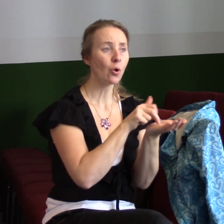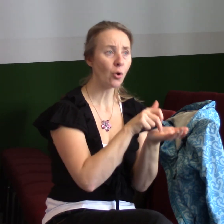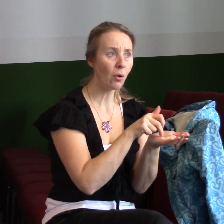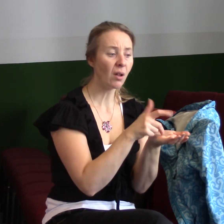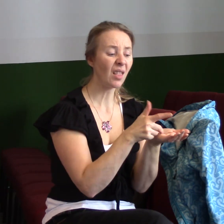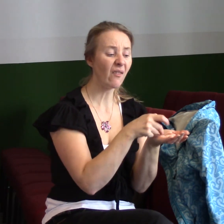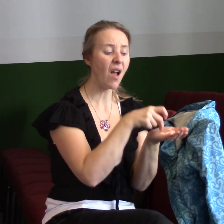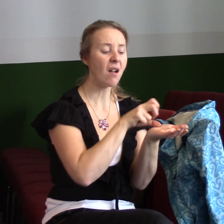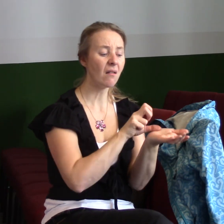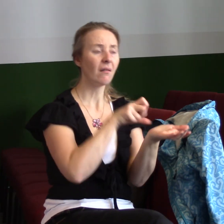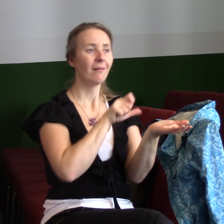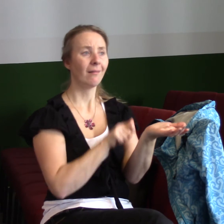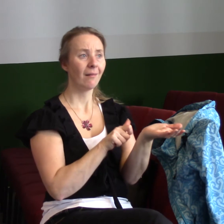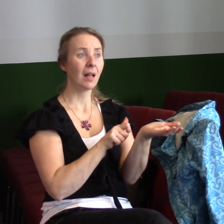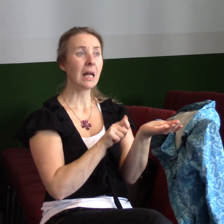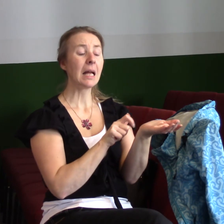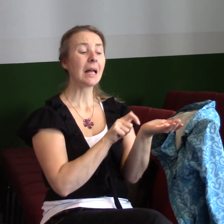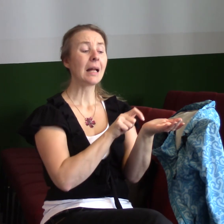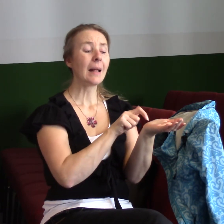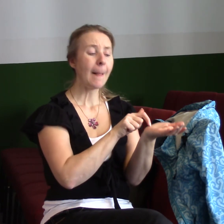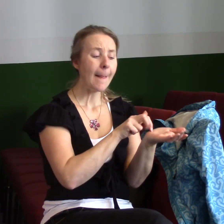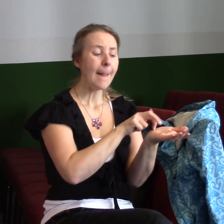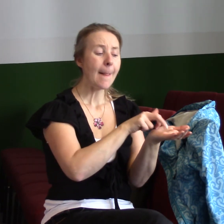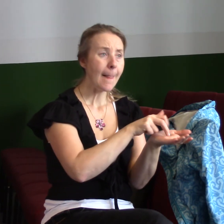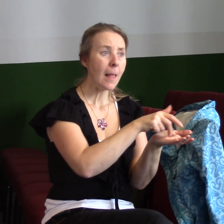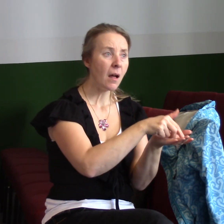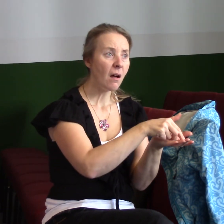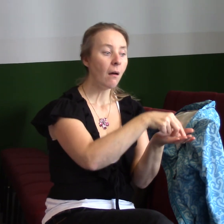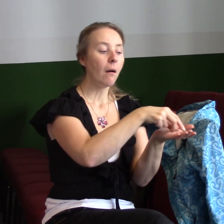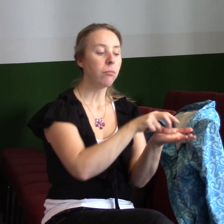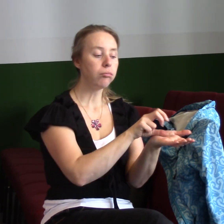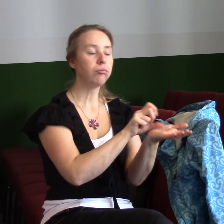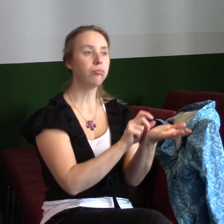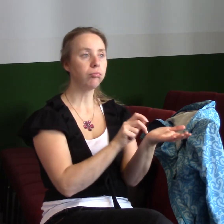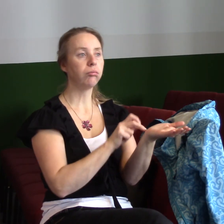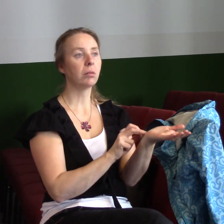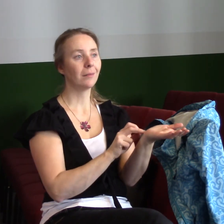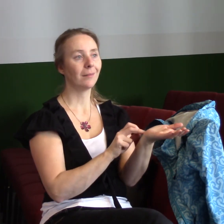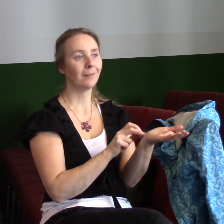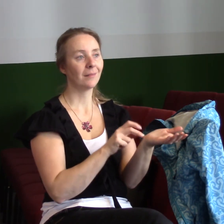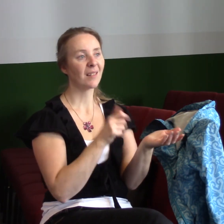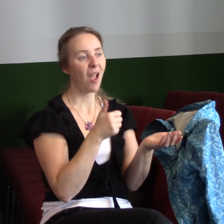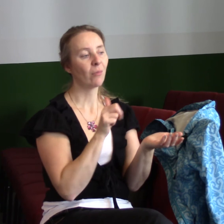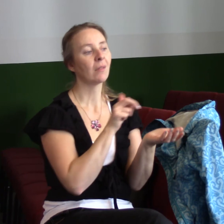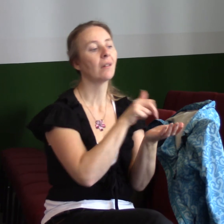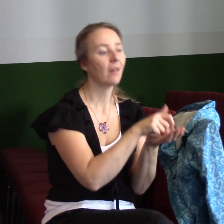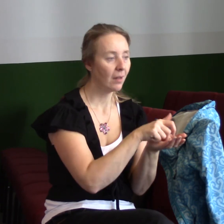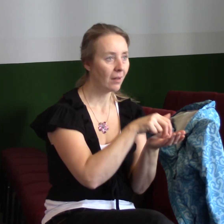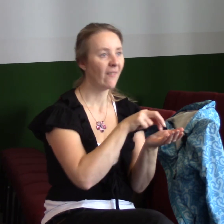po sutí, do nějakou prudkého kopce. Uděláte tři kroky, a dva kroky si jedete zpátky. A máte